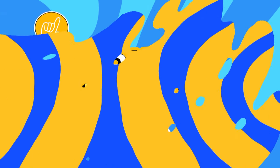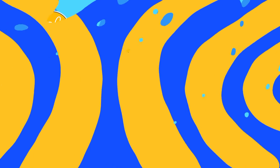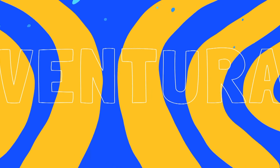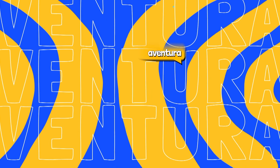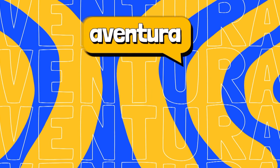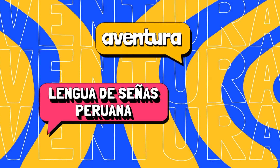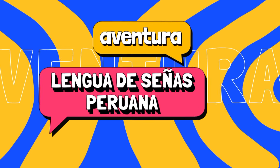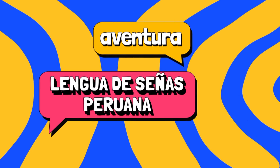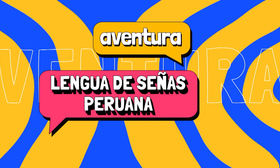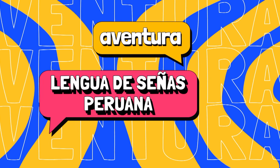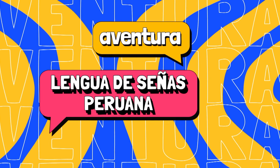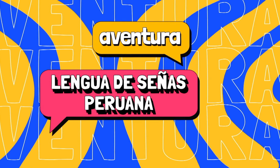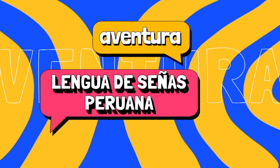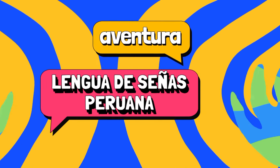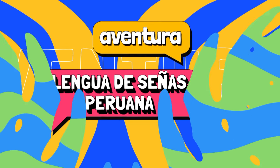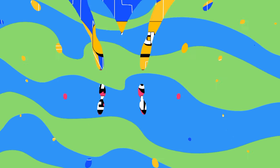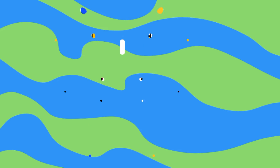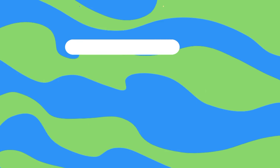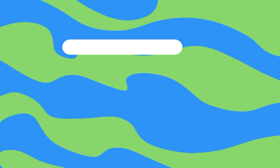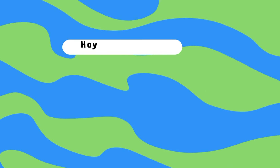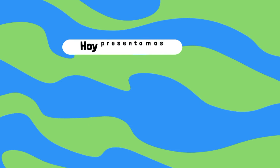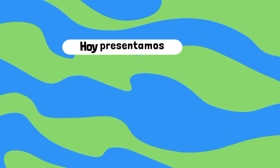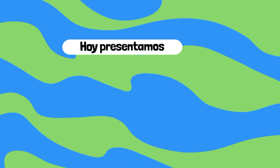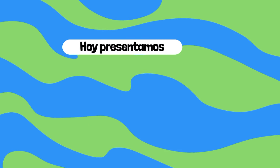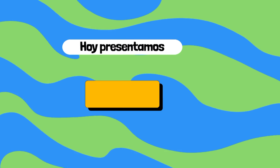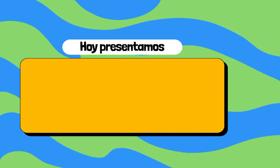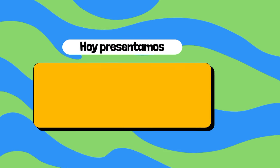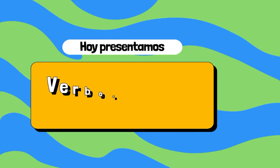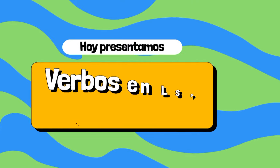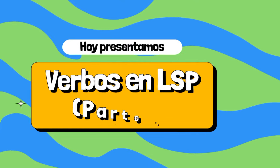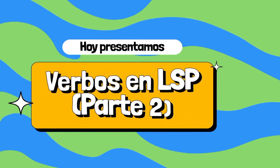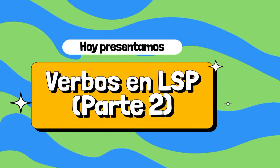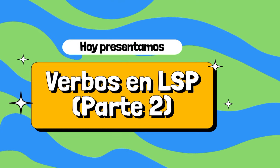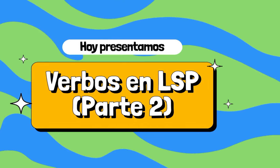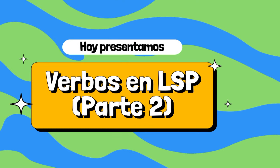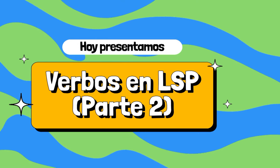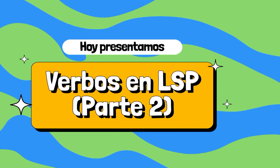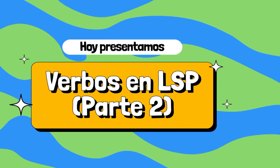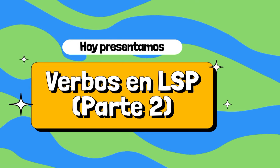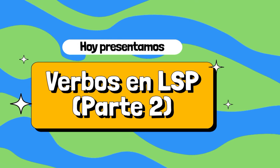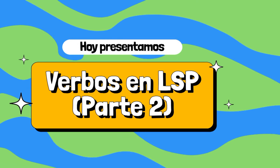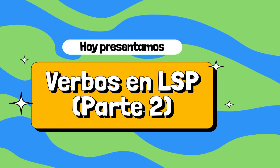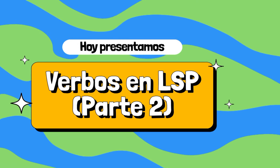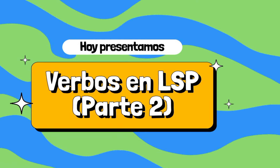Aventura Lengua de Señas Peruana. Hoy presentamos Verbos en LSP Parte 2.